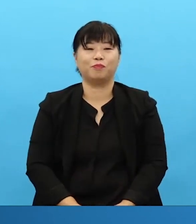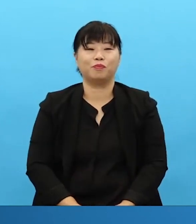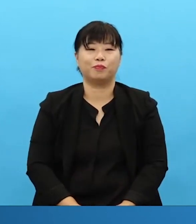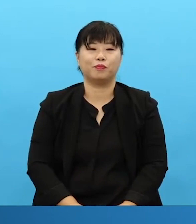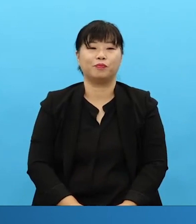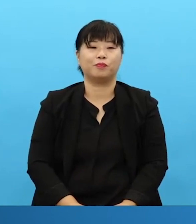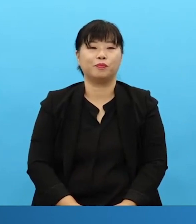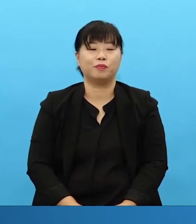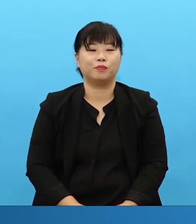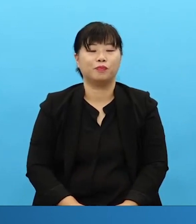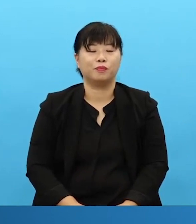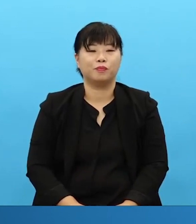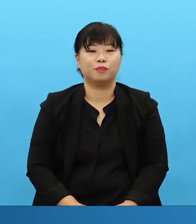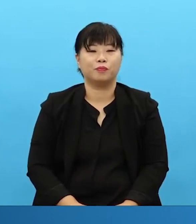하나님께서 이때에